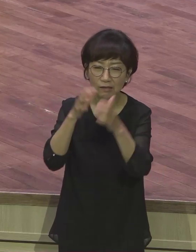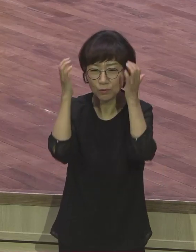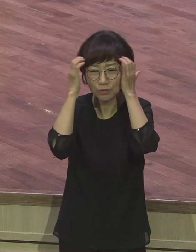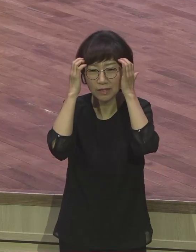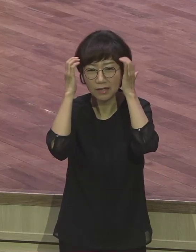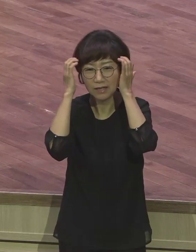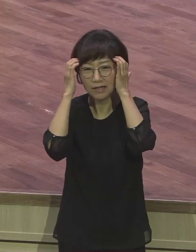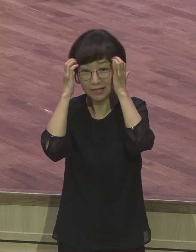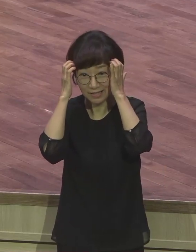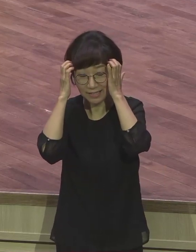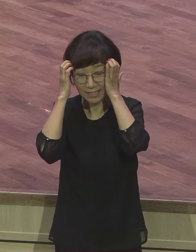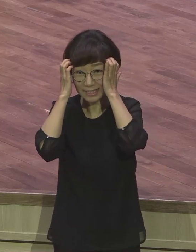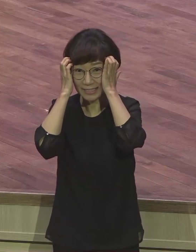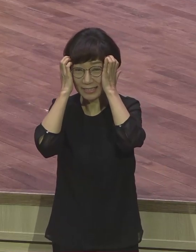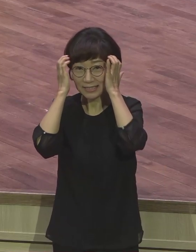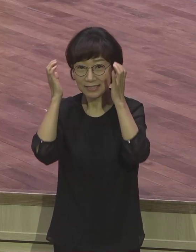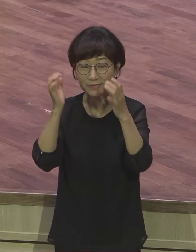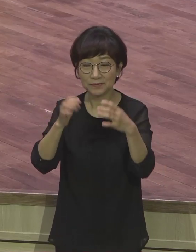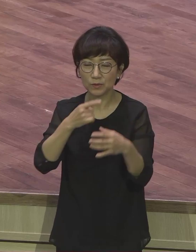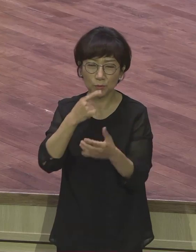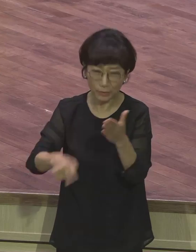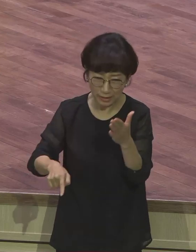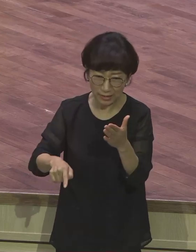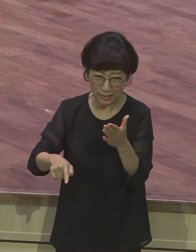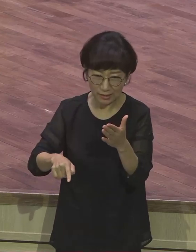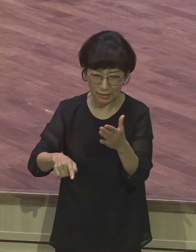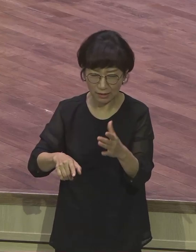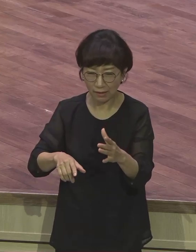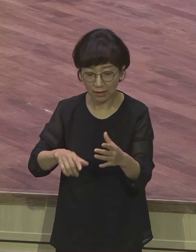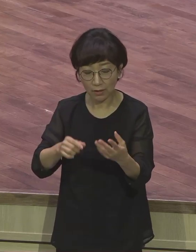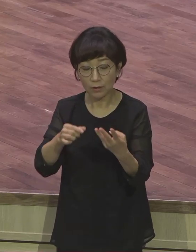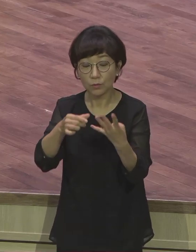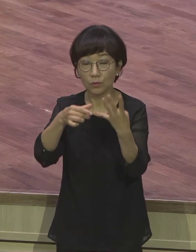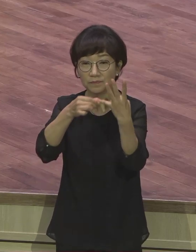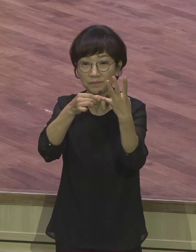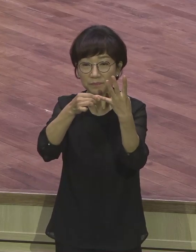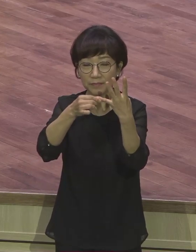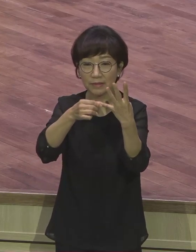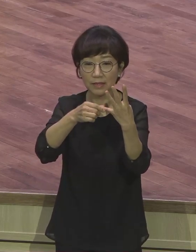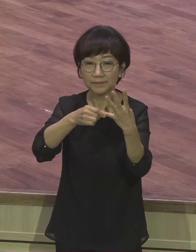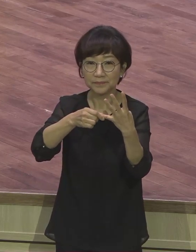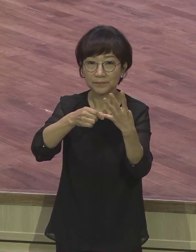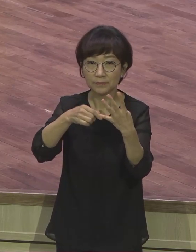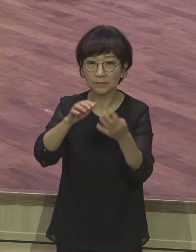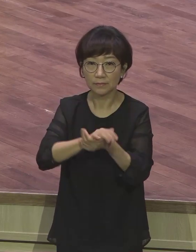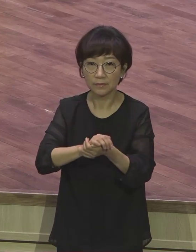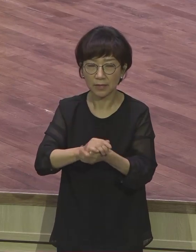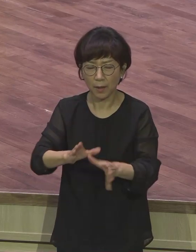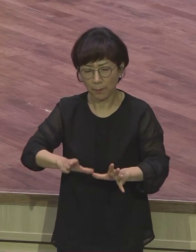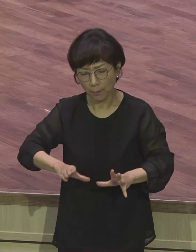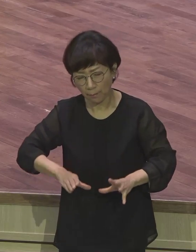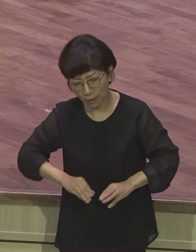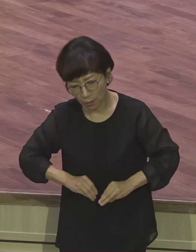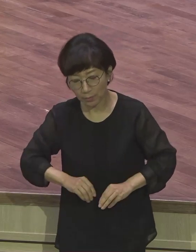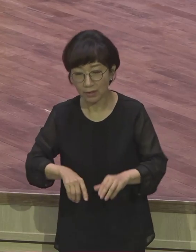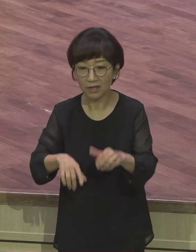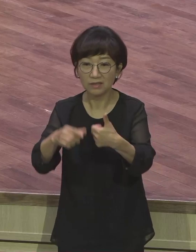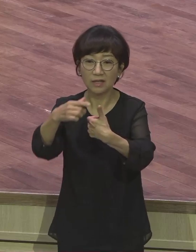믿는 것 때문에 당하는 손해 굶주림 여기 적신이나 벌거벗은 헐벗입니다. 그리고